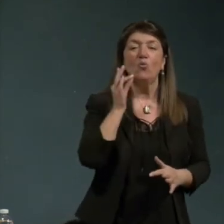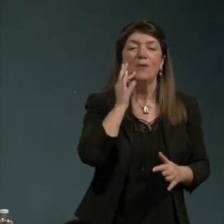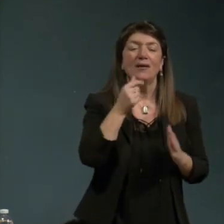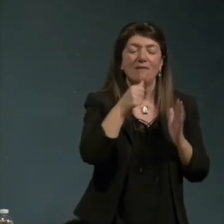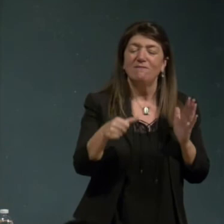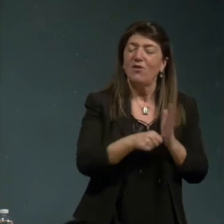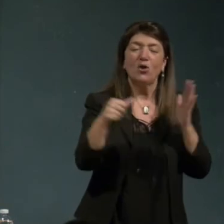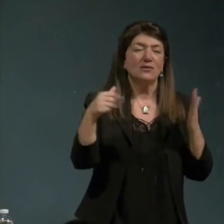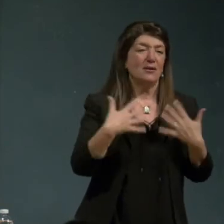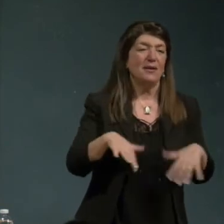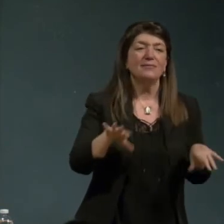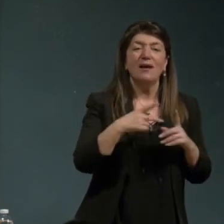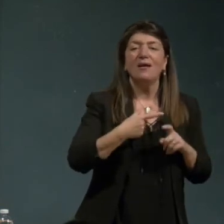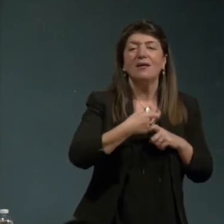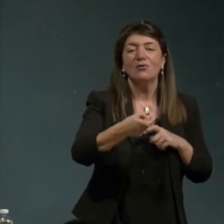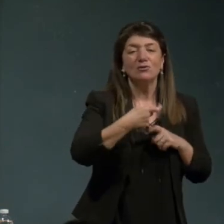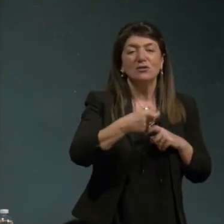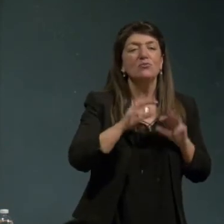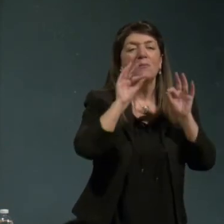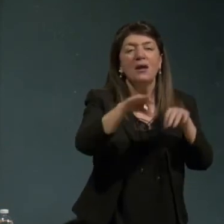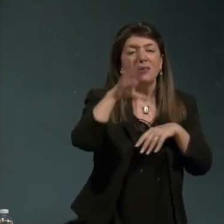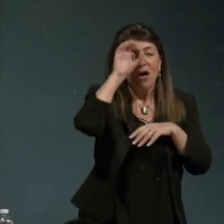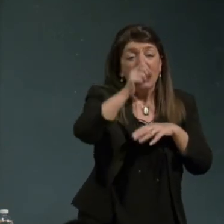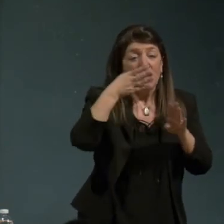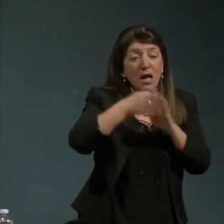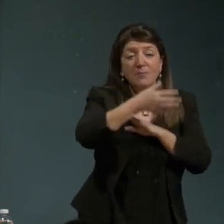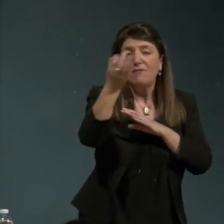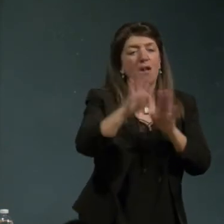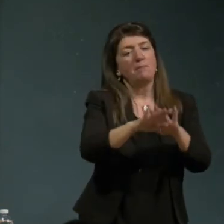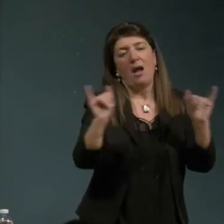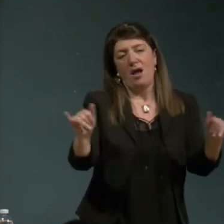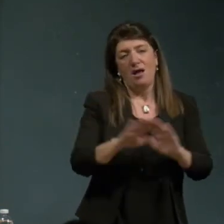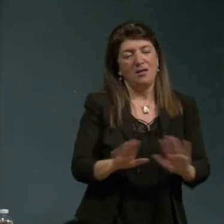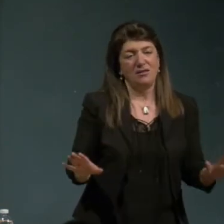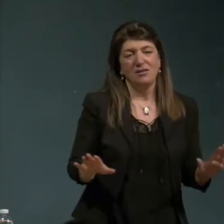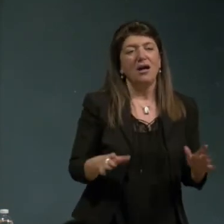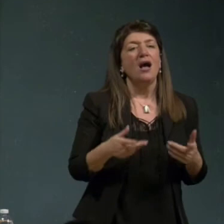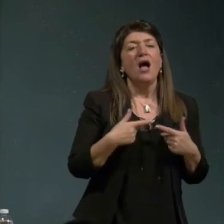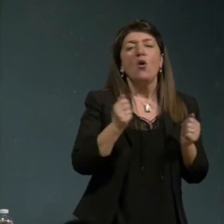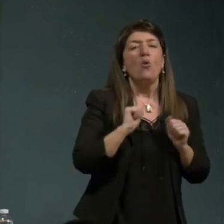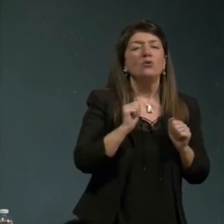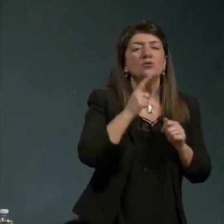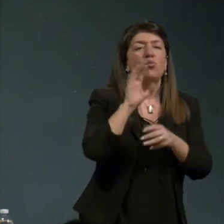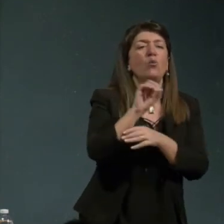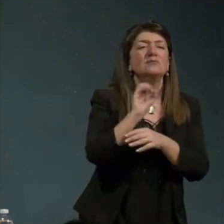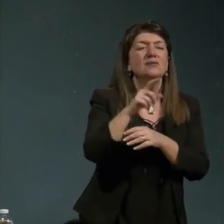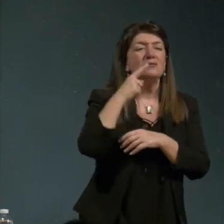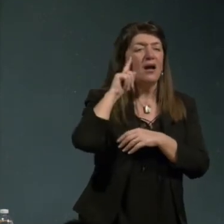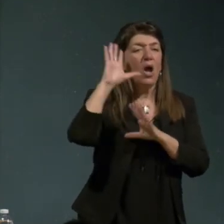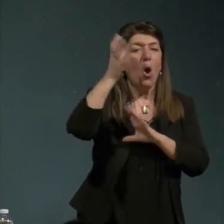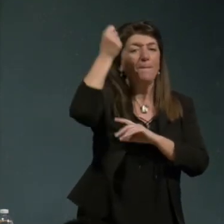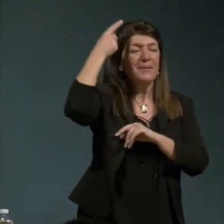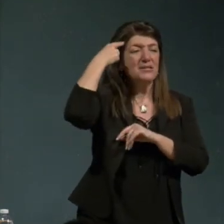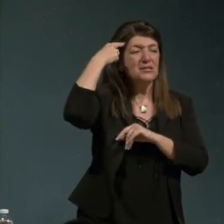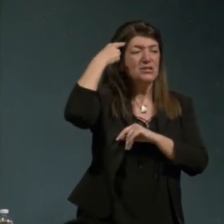o non esiste non si insegna la comprensione umana la comprensione